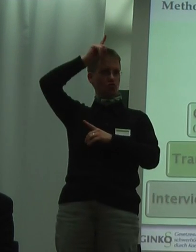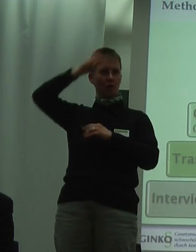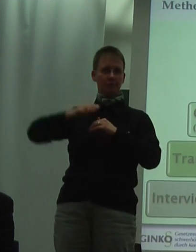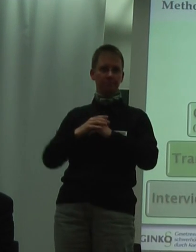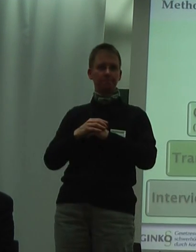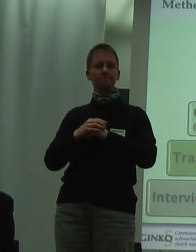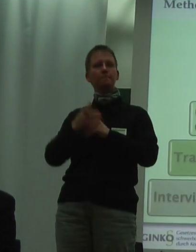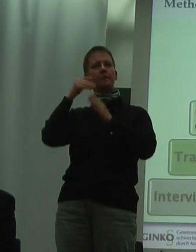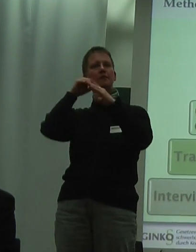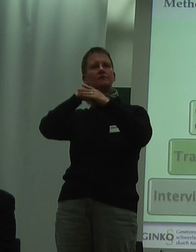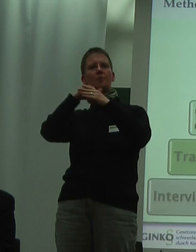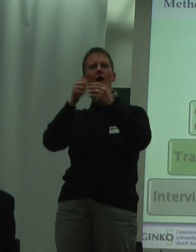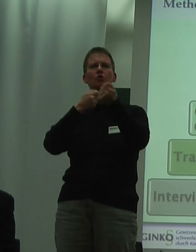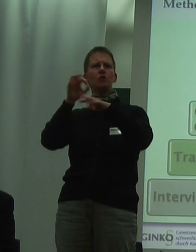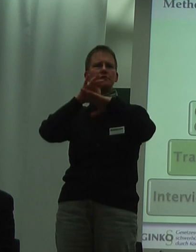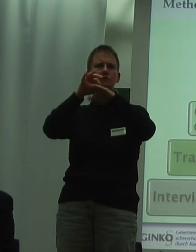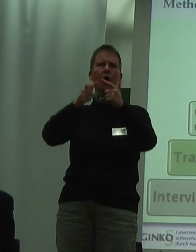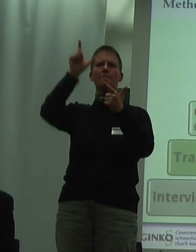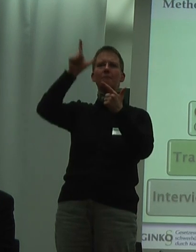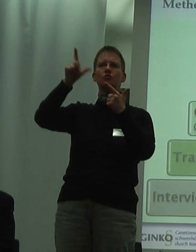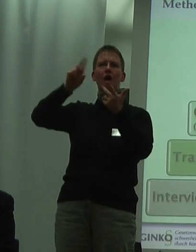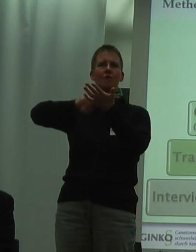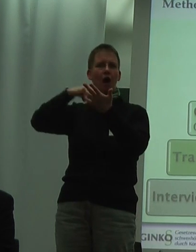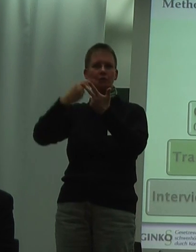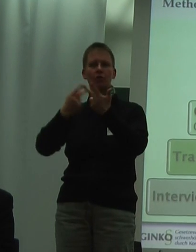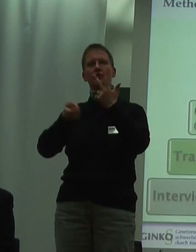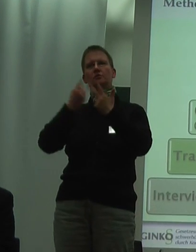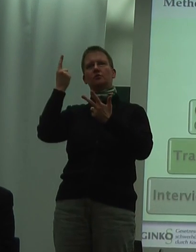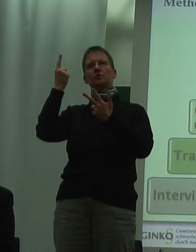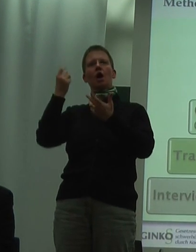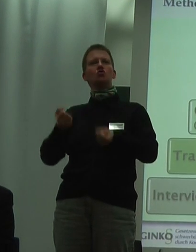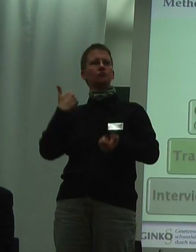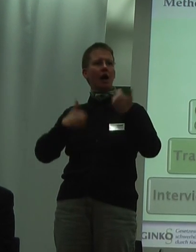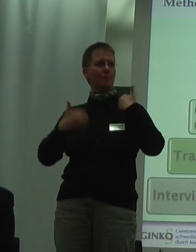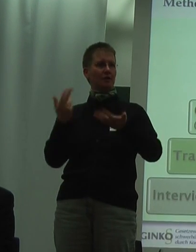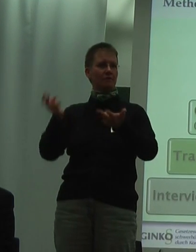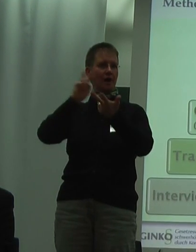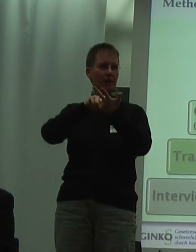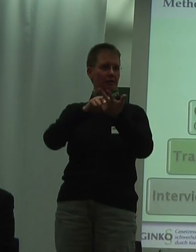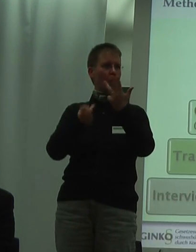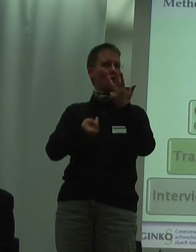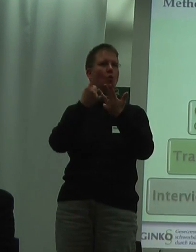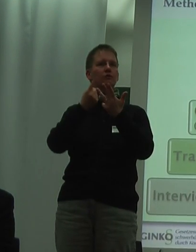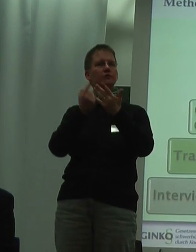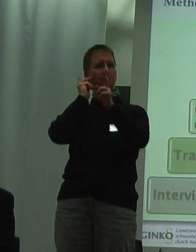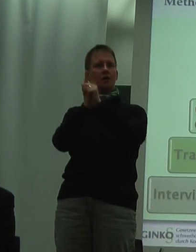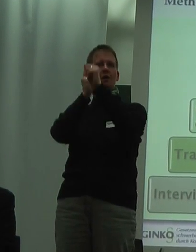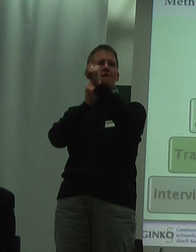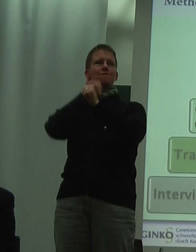Darunter waren Geschäftsführer, Personalverantwortliche, Schwerbehindertenvertreter und direkt vorbesetzte vorgeschädigte